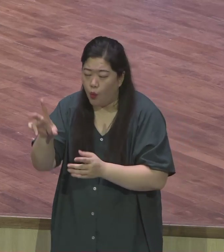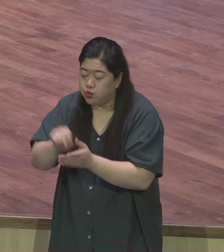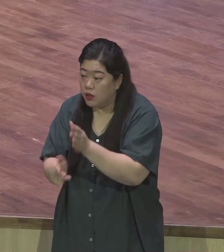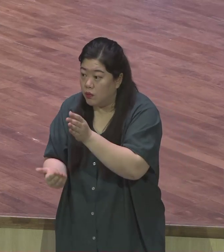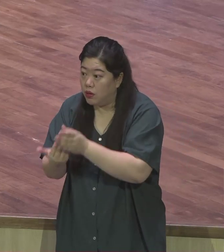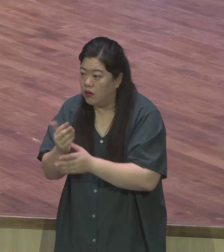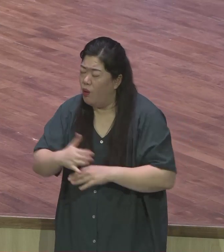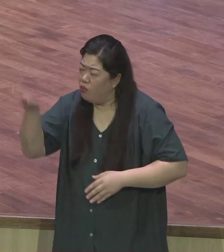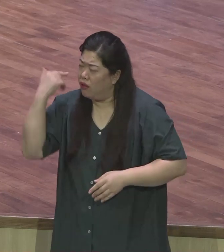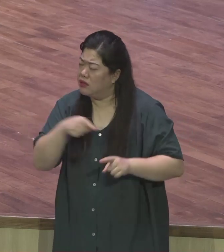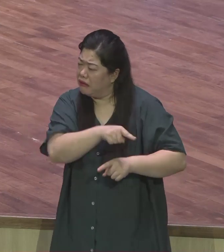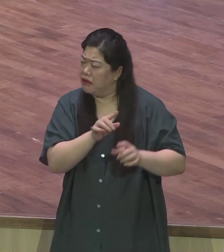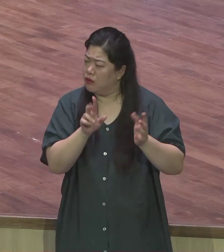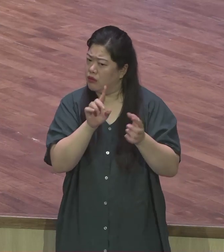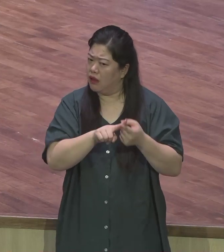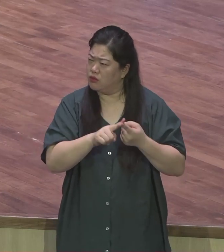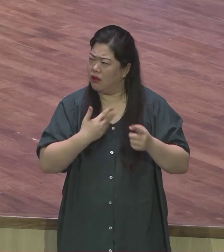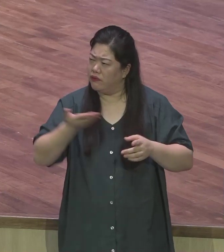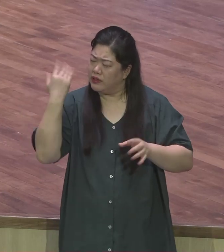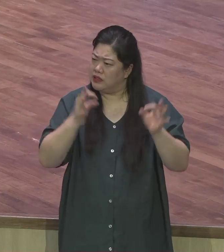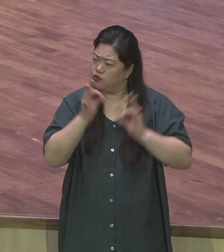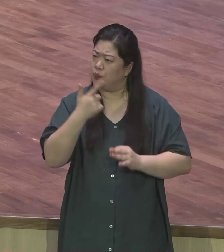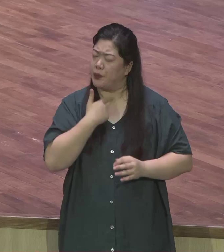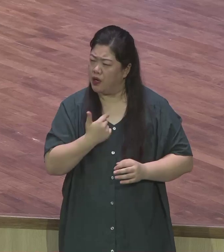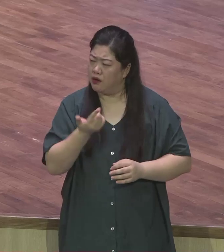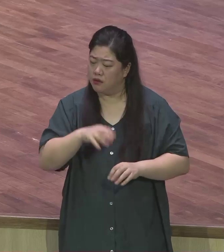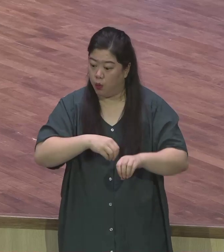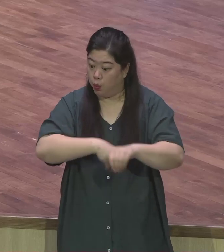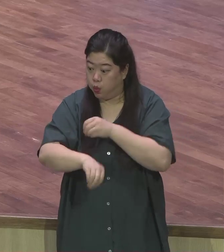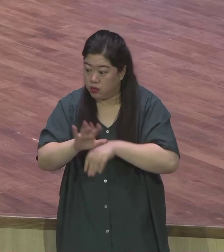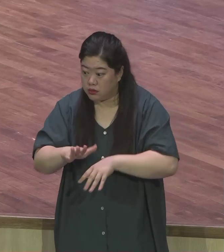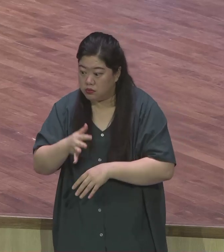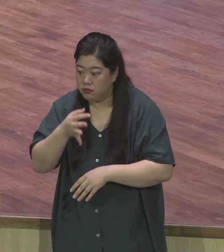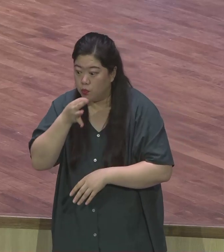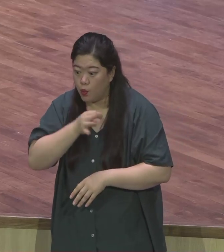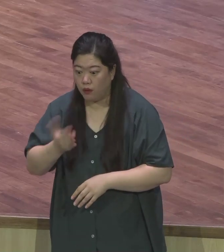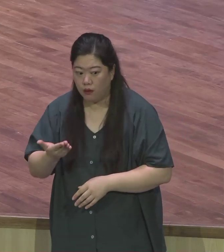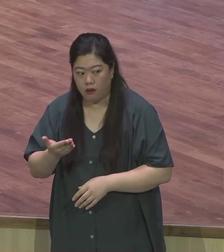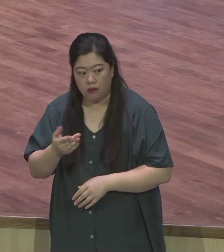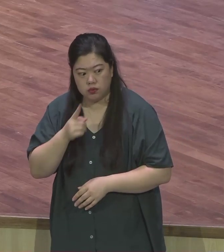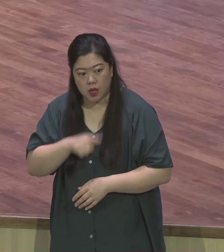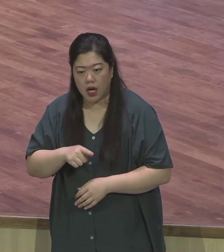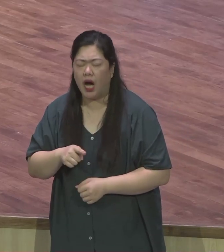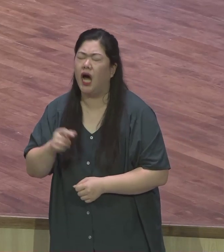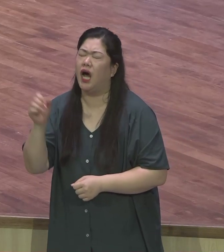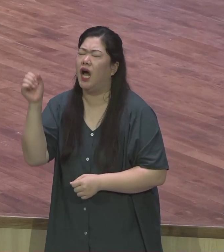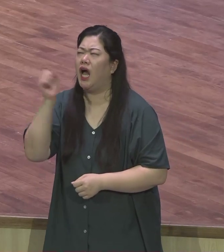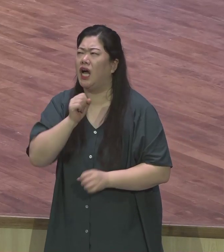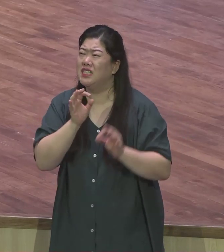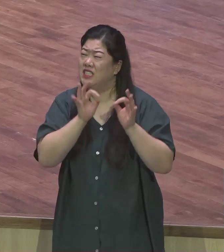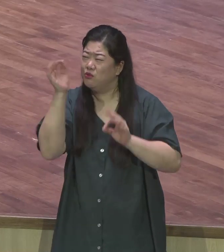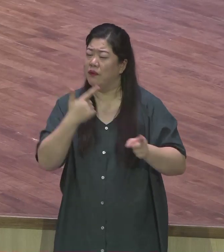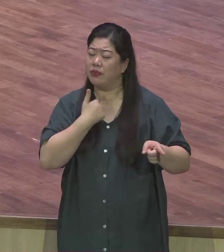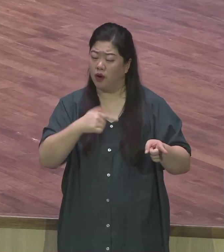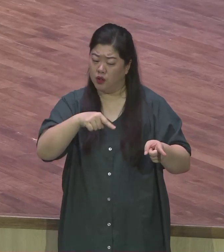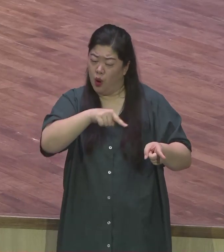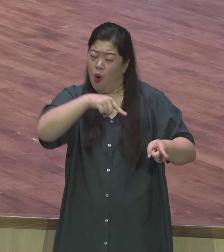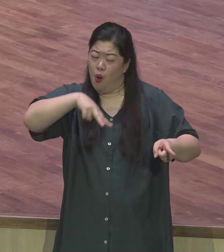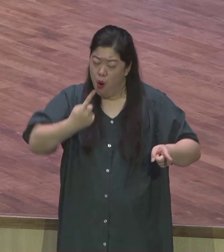왜 하필 하나님이 이런 문제와 사건 앞에 직면하게 했을까 그들은 알지 못했지만 돌아보았을 때 이 모든 것들이